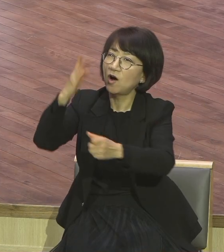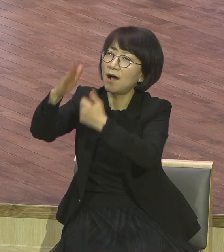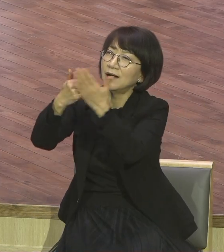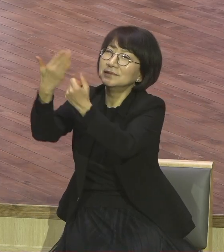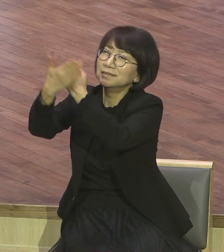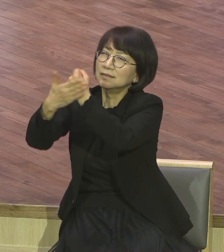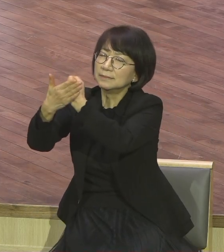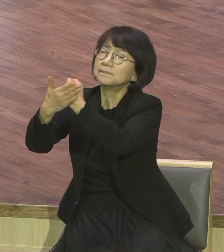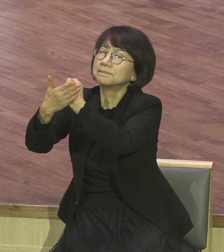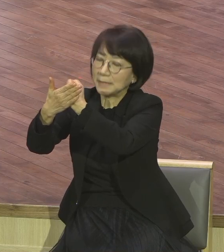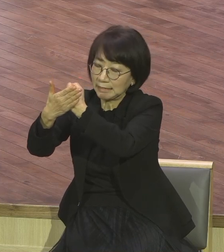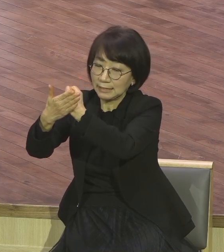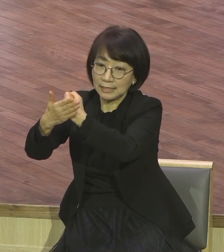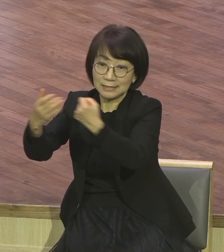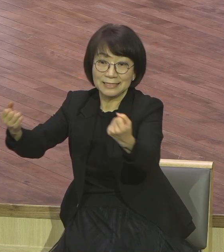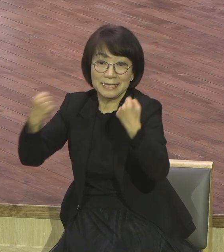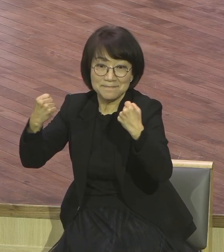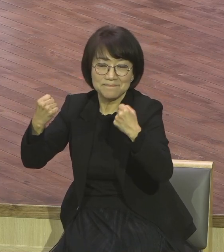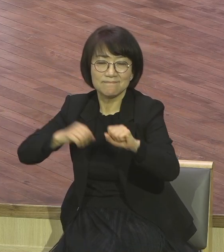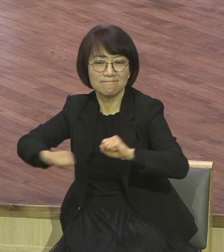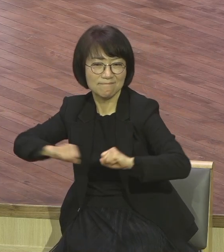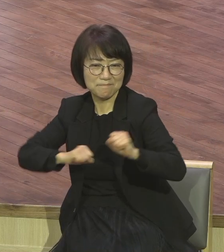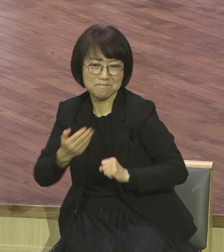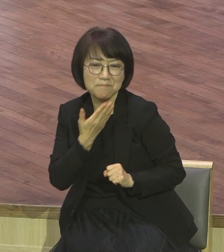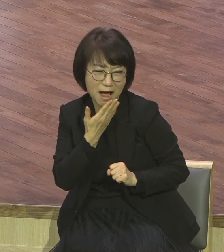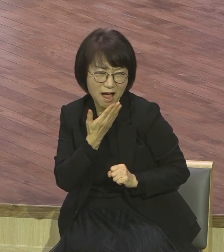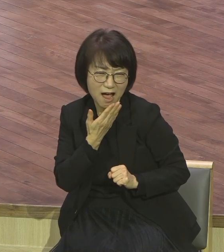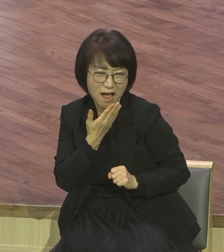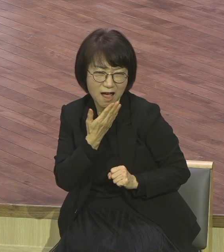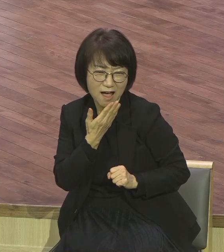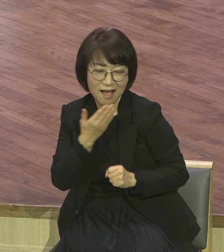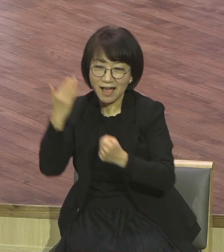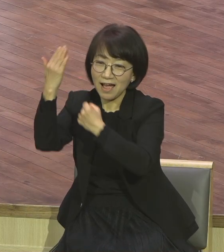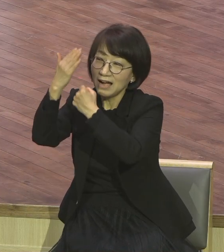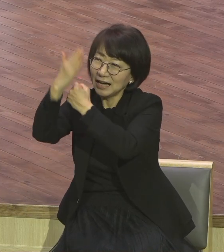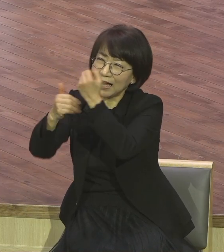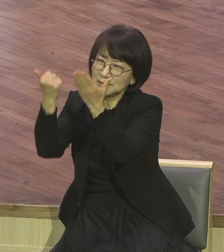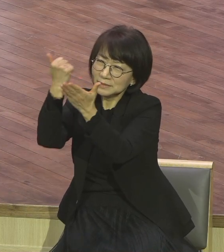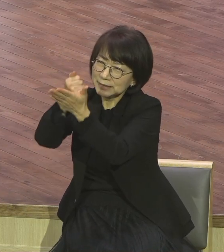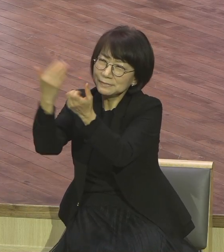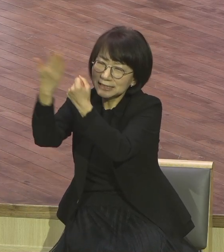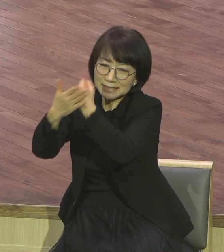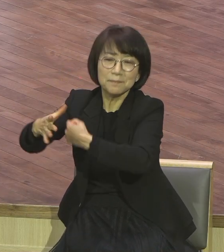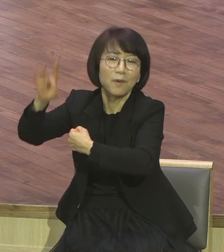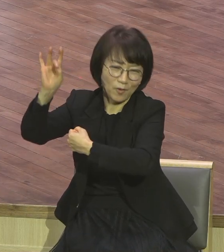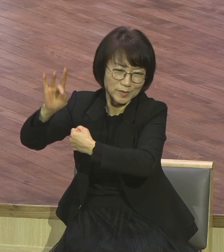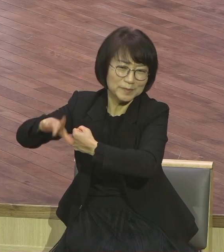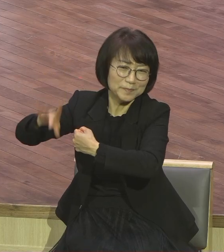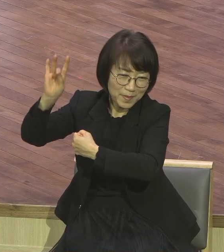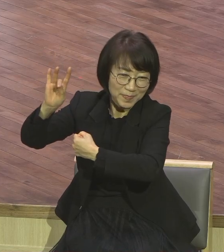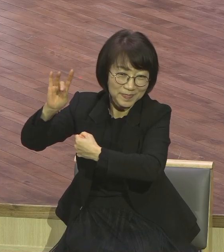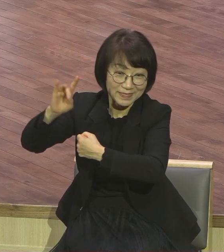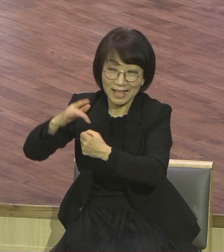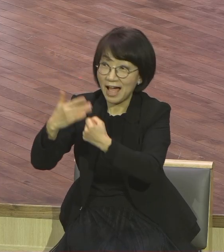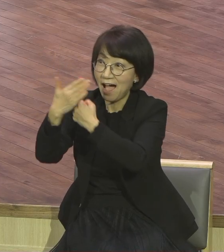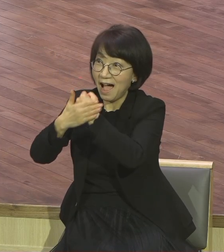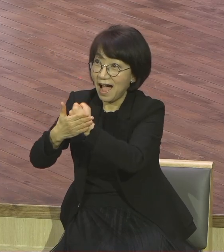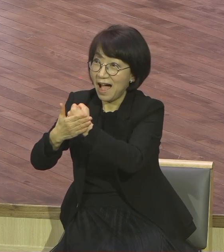하나님의 힘을 은혜를 힘을 은혜를 주시오 그래서 말이 달라집니다 은혜를 받은 표정도 달라지고 말이 달라지고 행동이